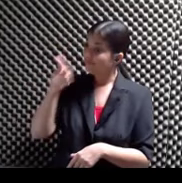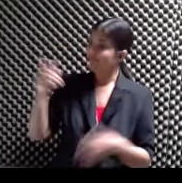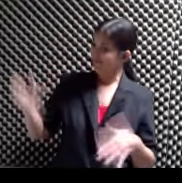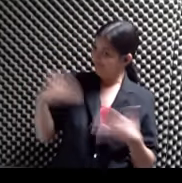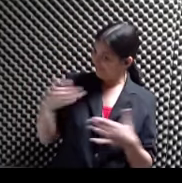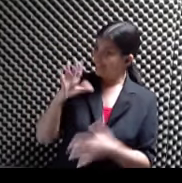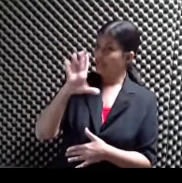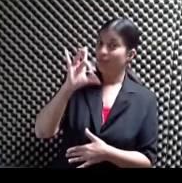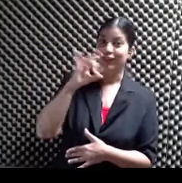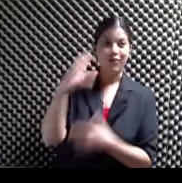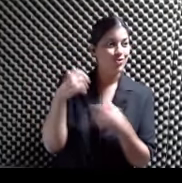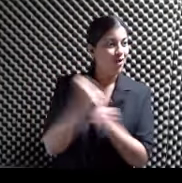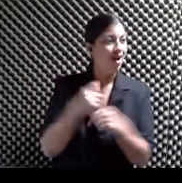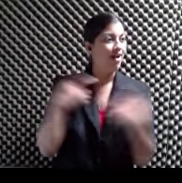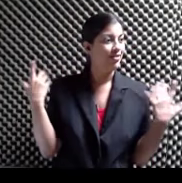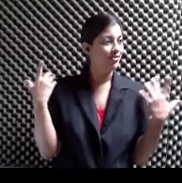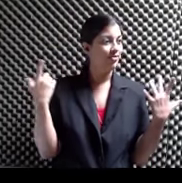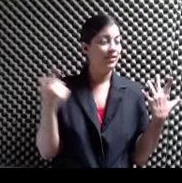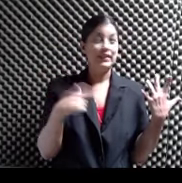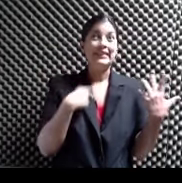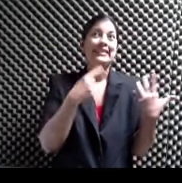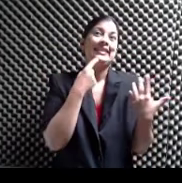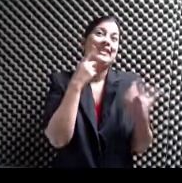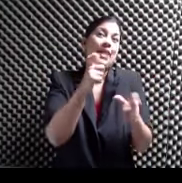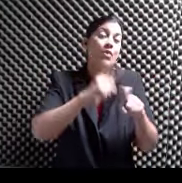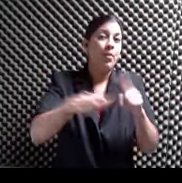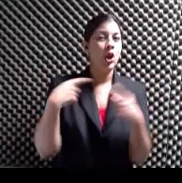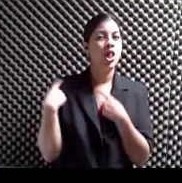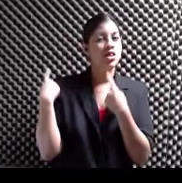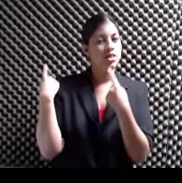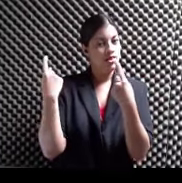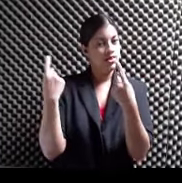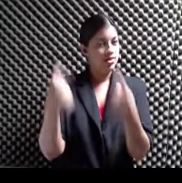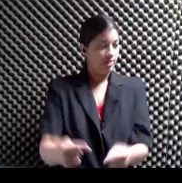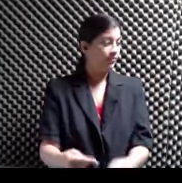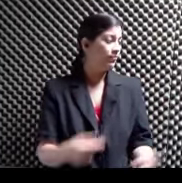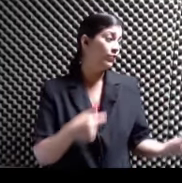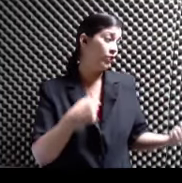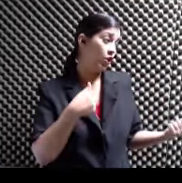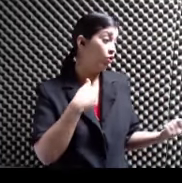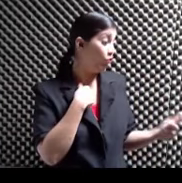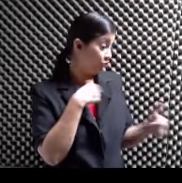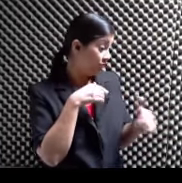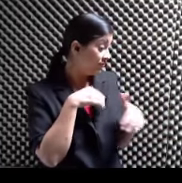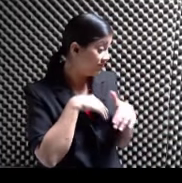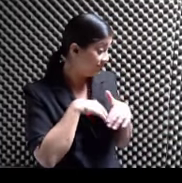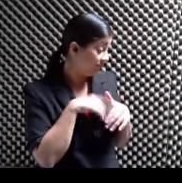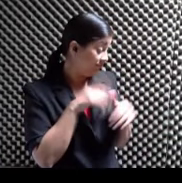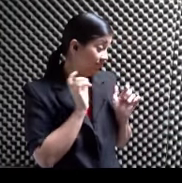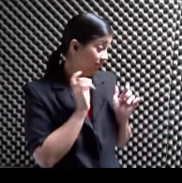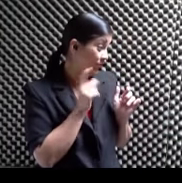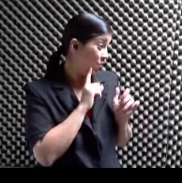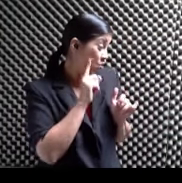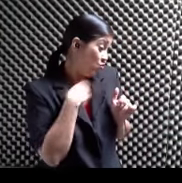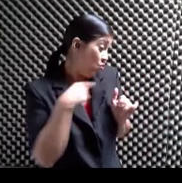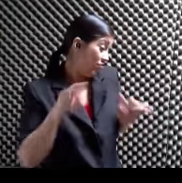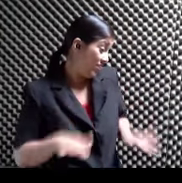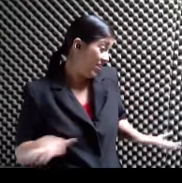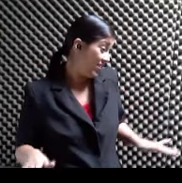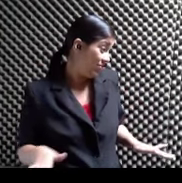años Claro que sí Que se dicen rápido Pero Yo era un niño Cuando empezó el club No Tú no habías nacido